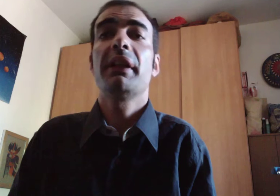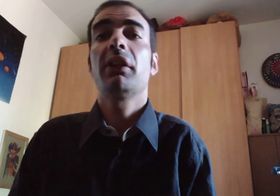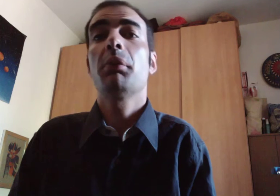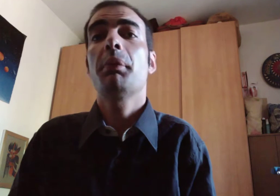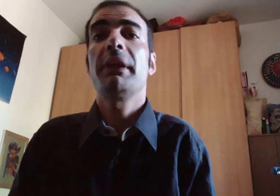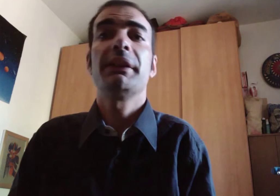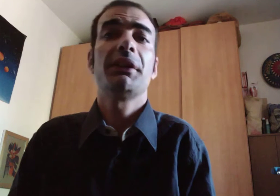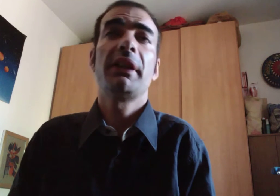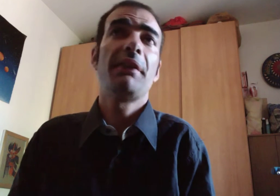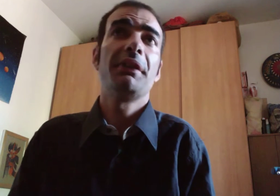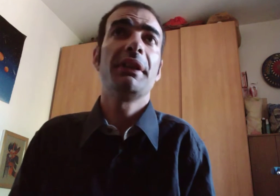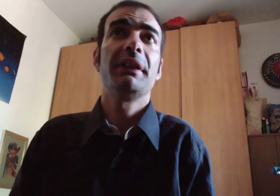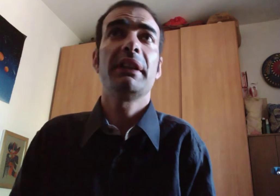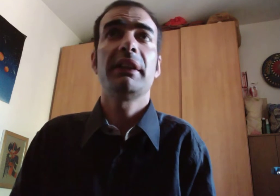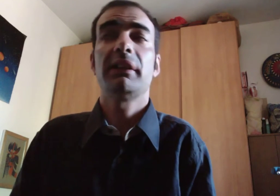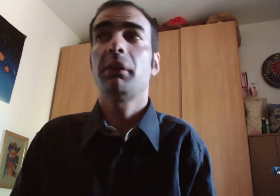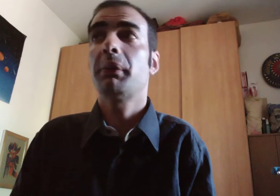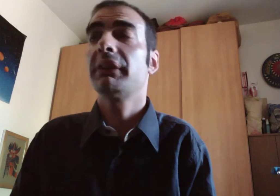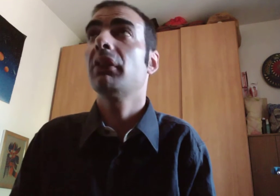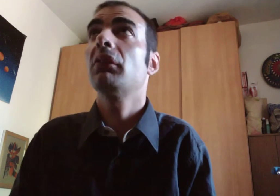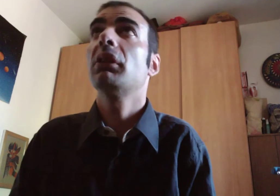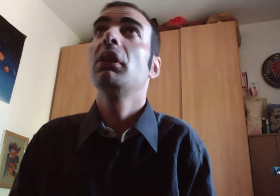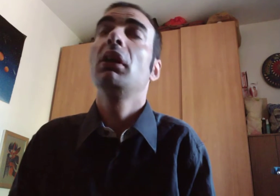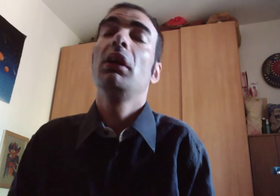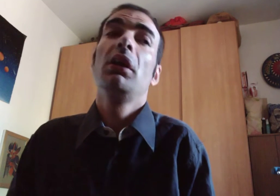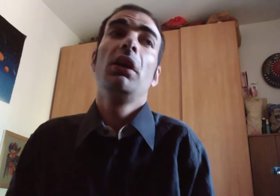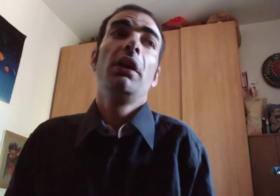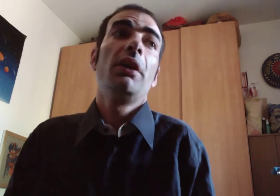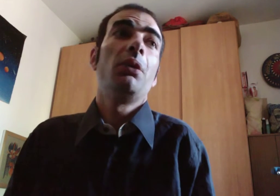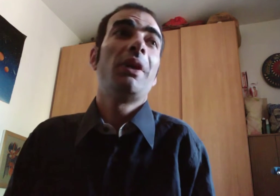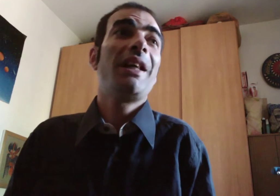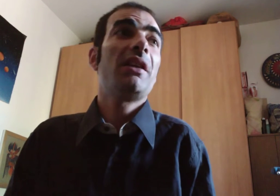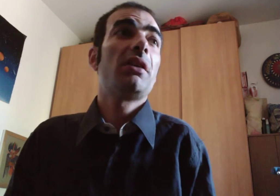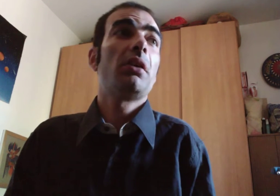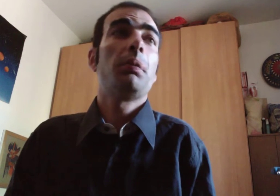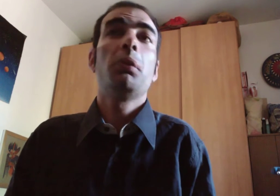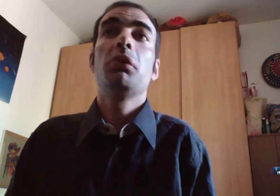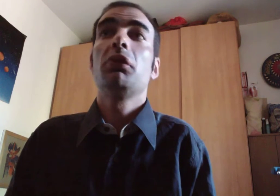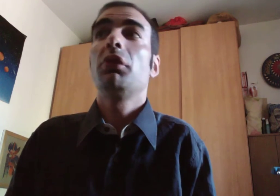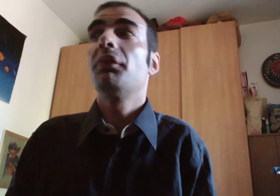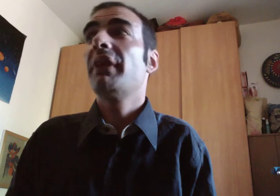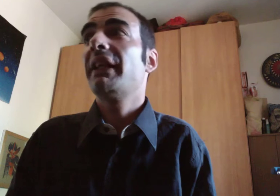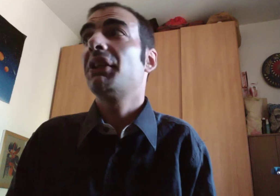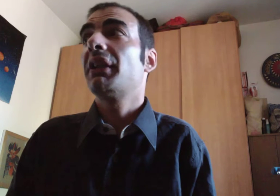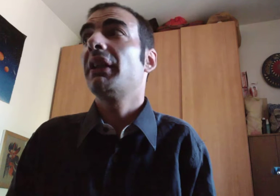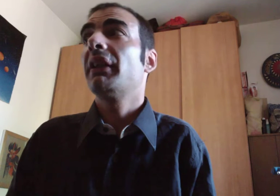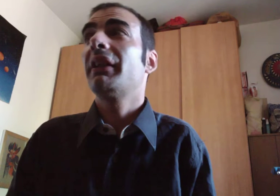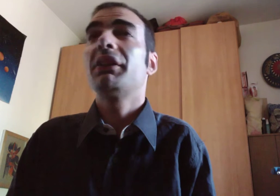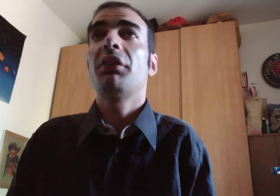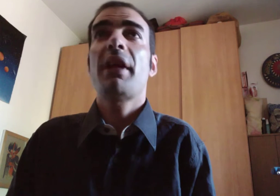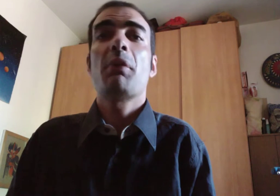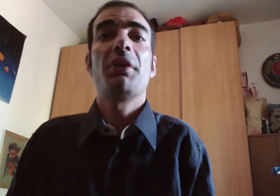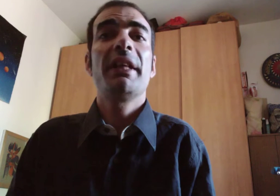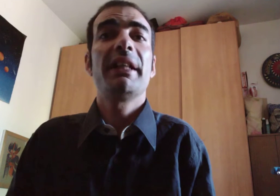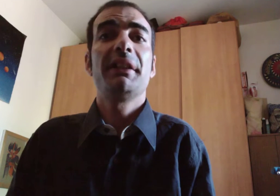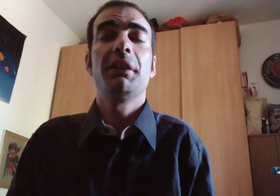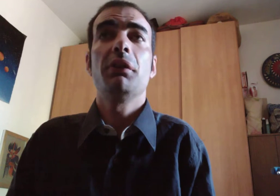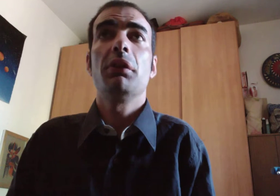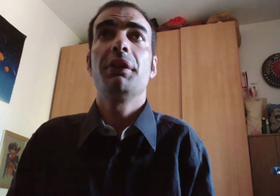come penso nella vita di tante altre persone un altro punto invece che troviamo negativo di